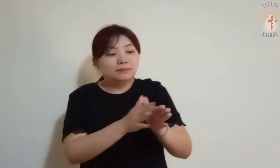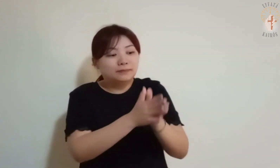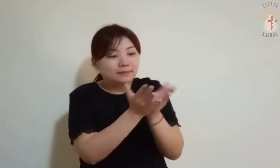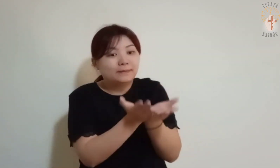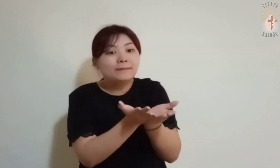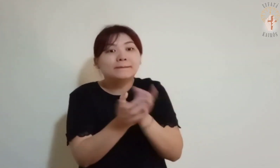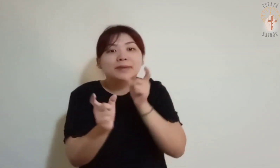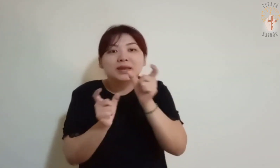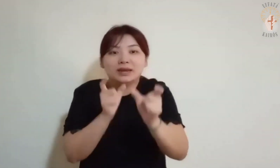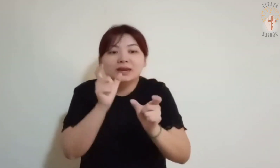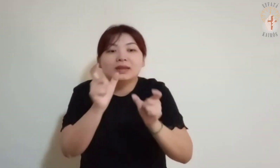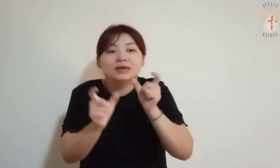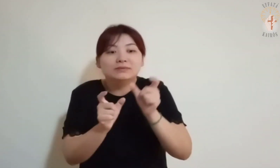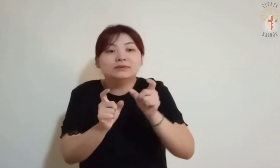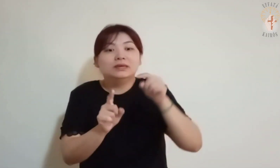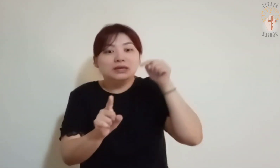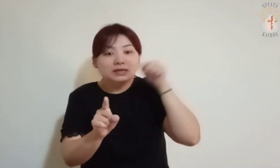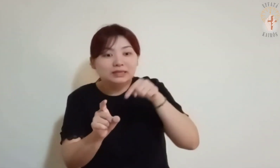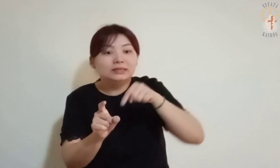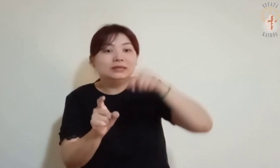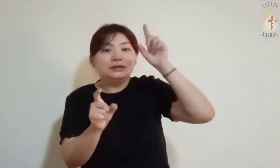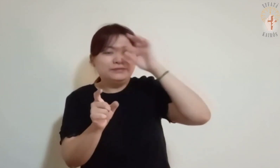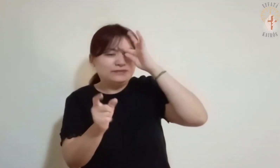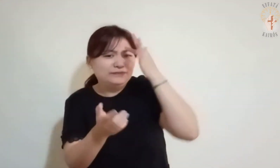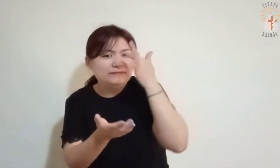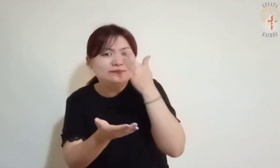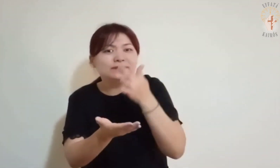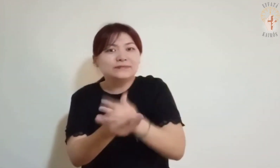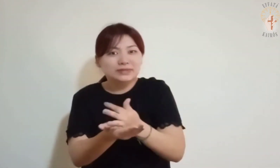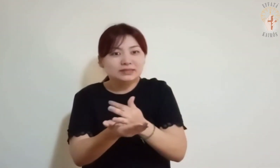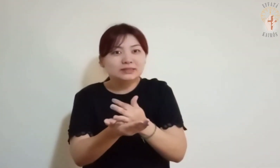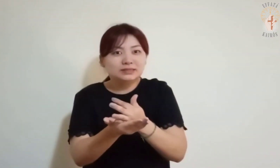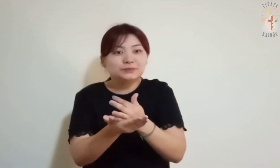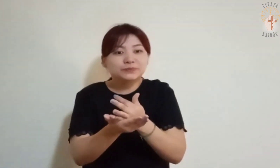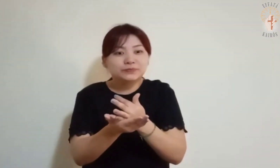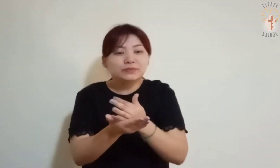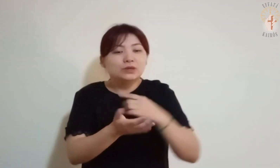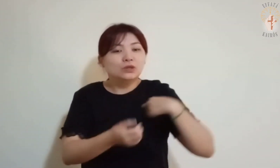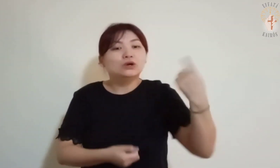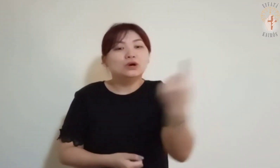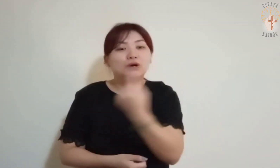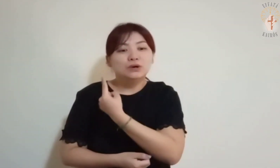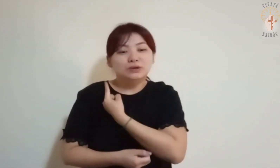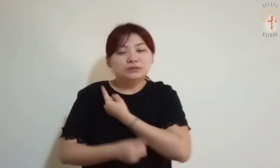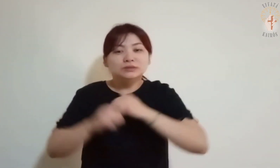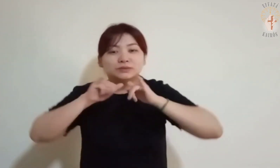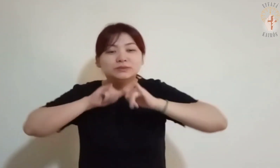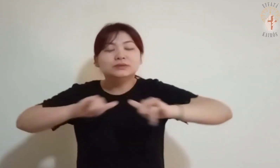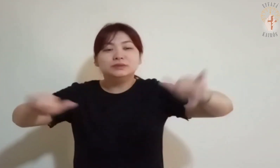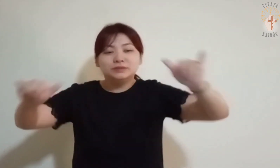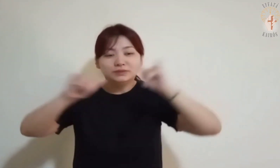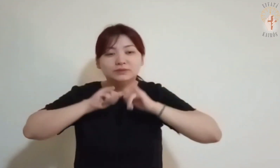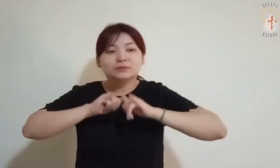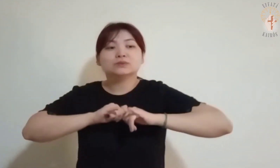Essa palavra é a palavra da fé Que nós pregamos